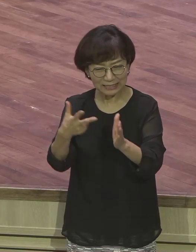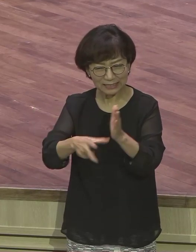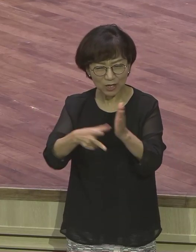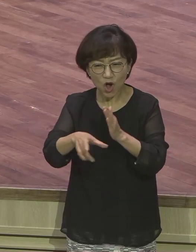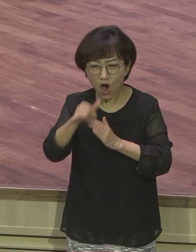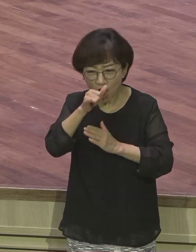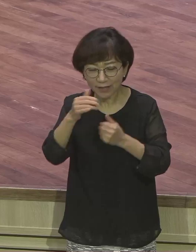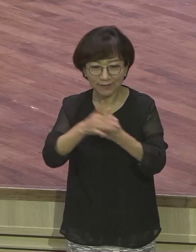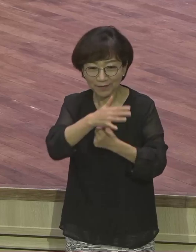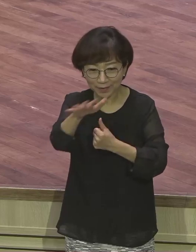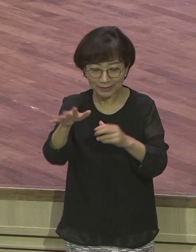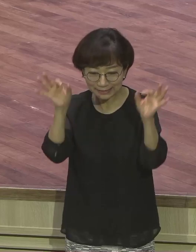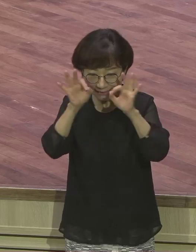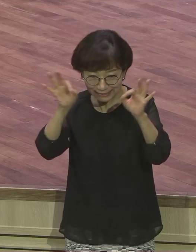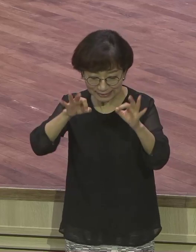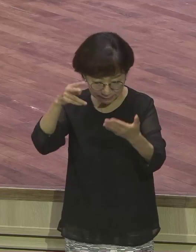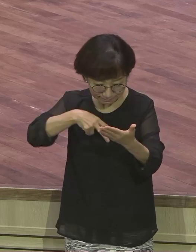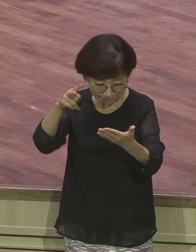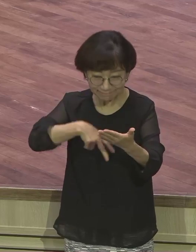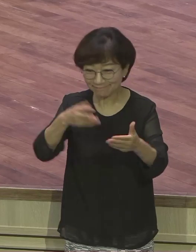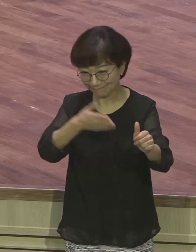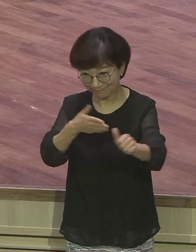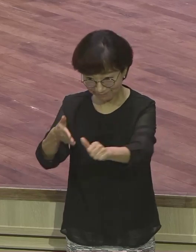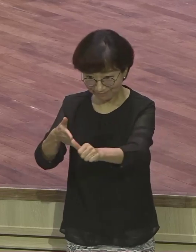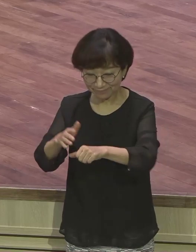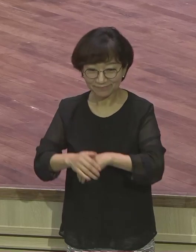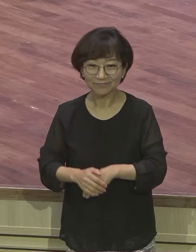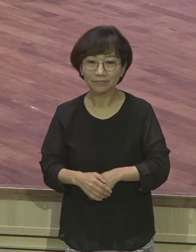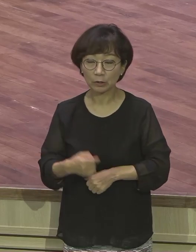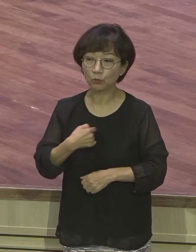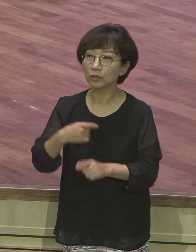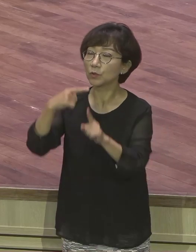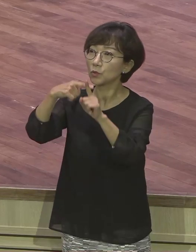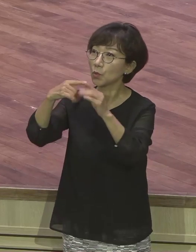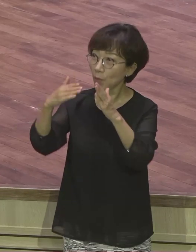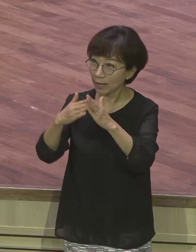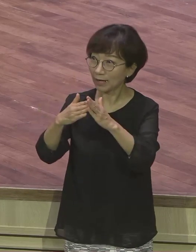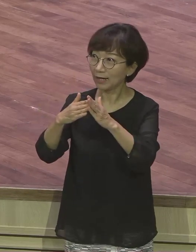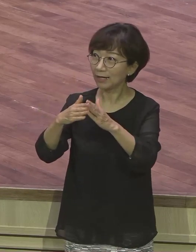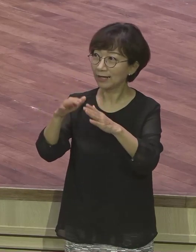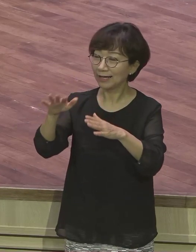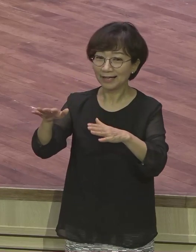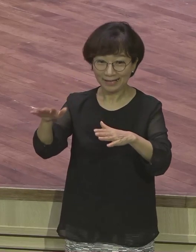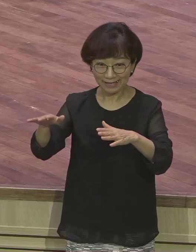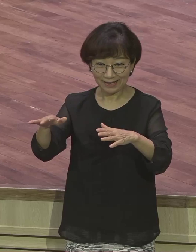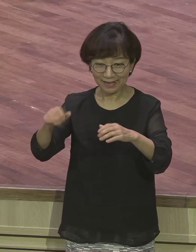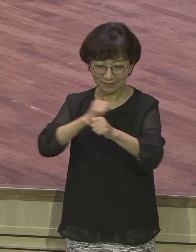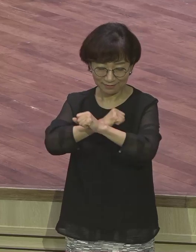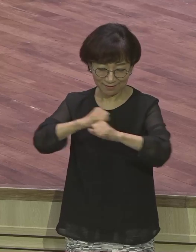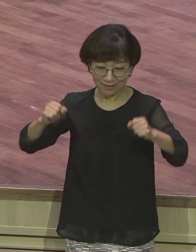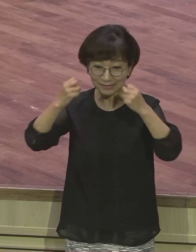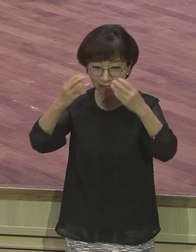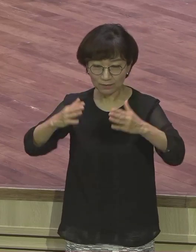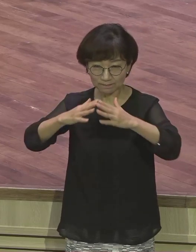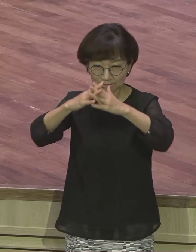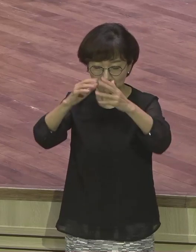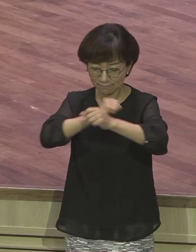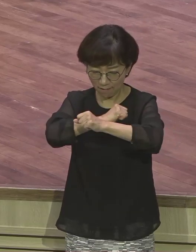다 보시기 바라고. 우리 교회가 이렇게 본당 입당을 하고 작년에 이어서 올해 이렇게 랩런트들이 정말